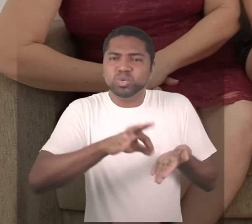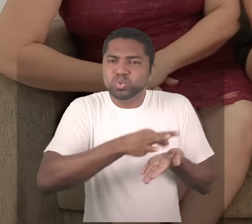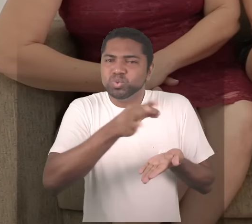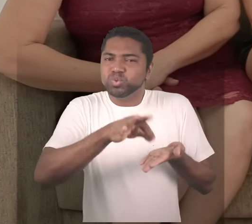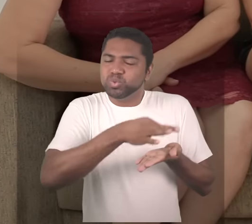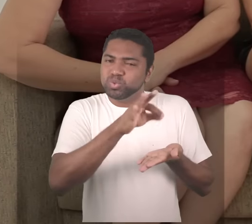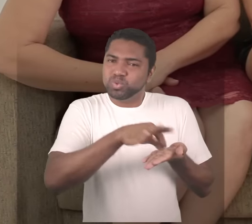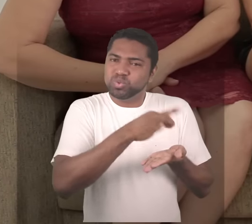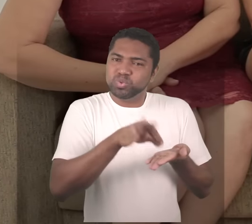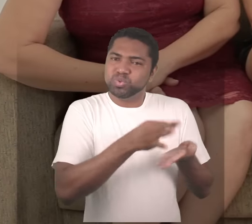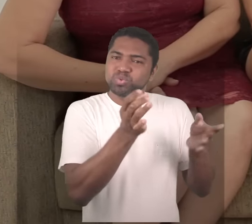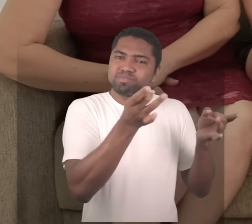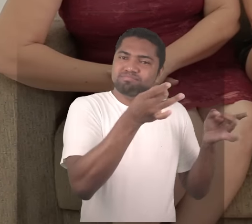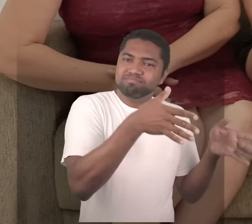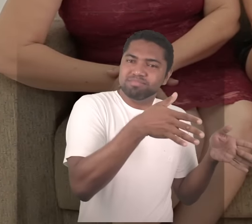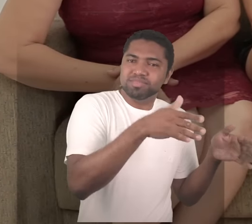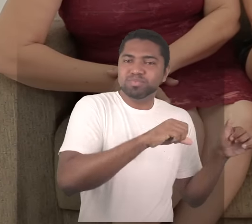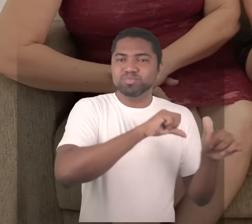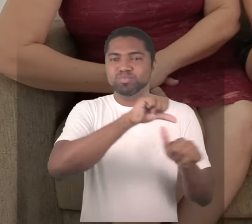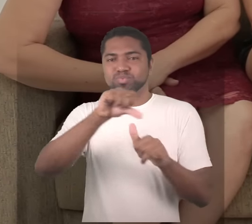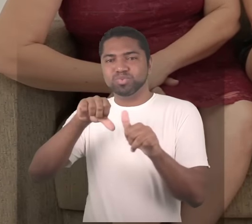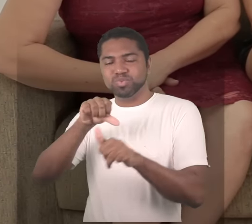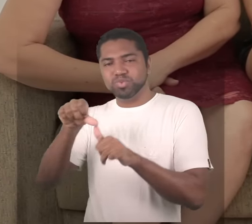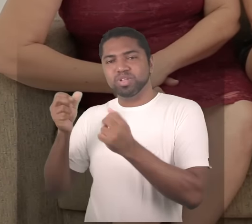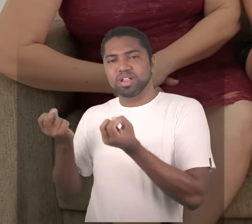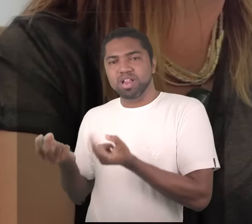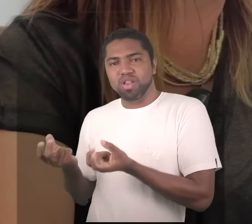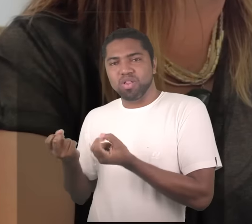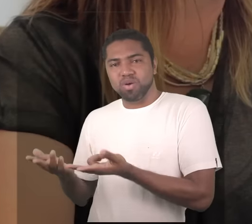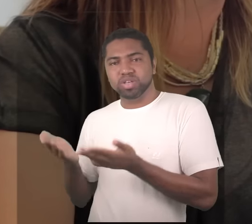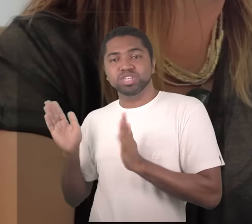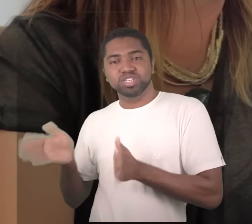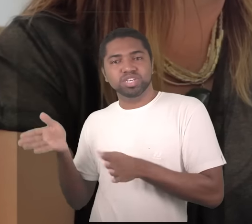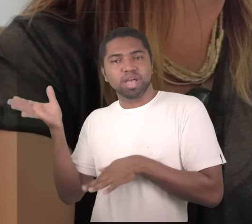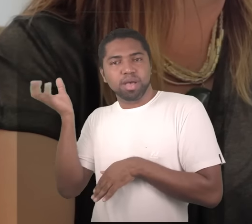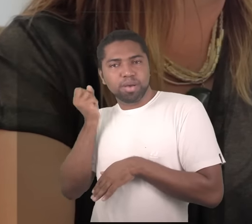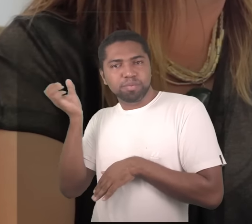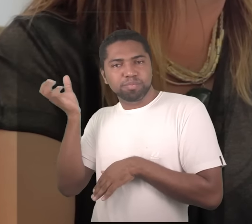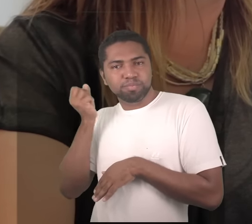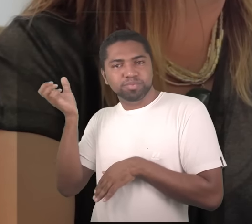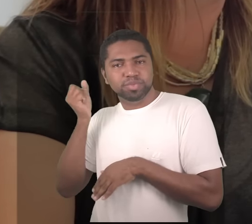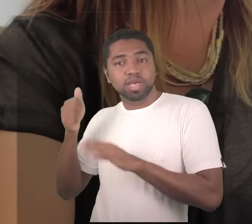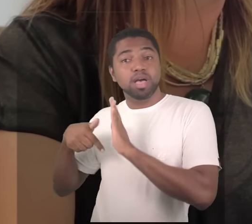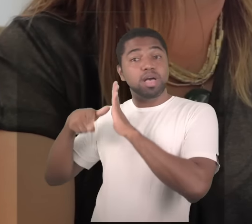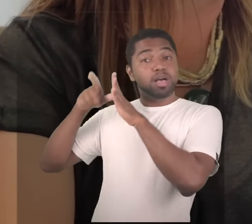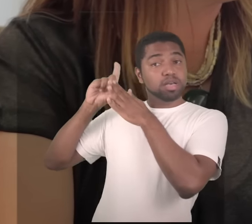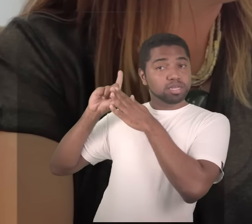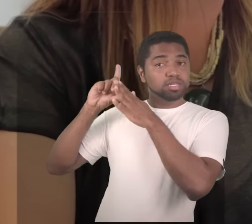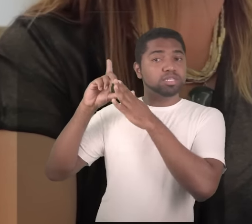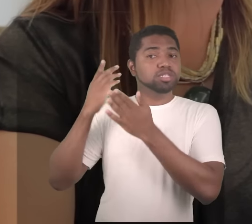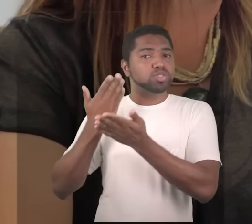mais na loja hoje é aposentado mas foi fundamental essa instrução específica